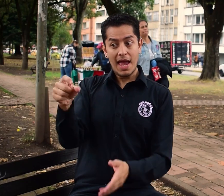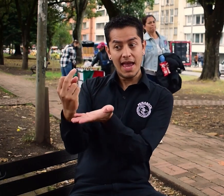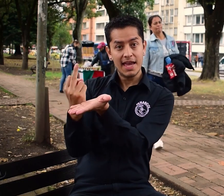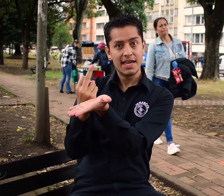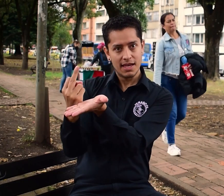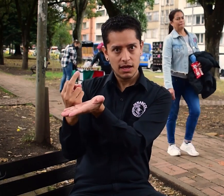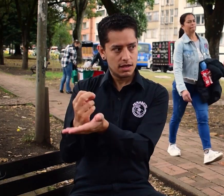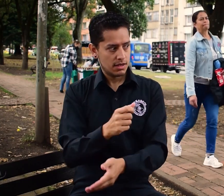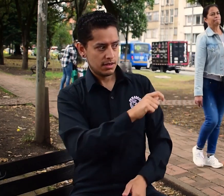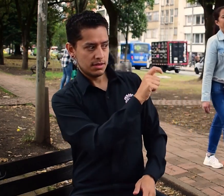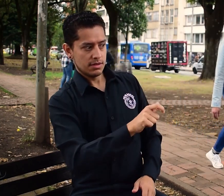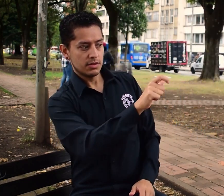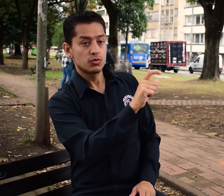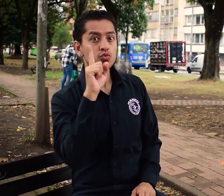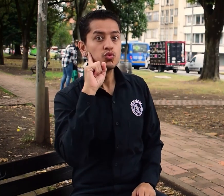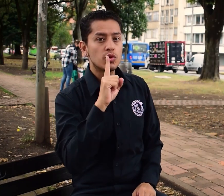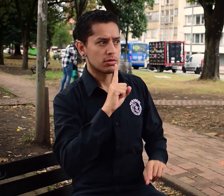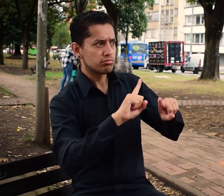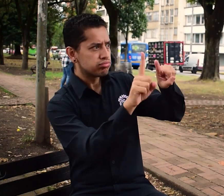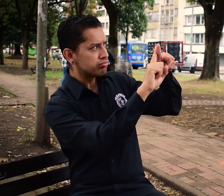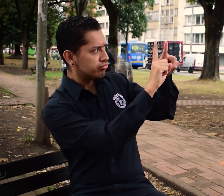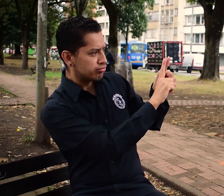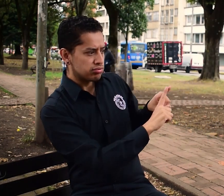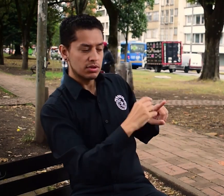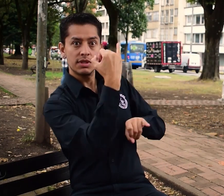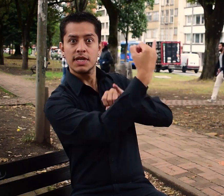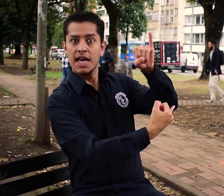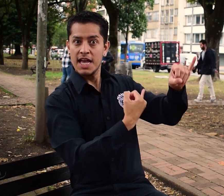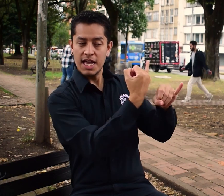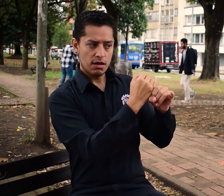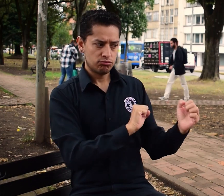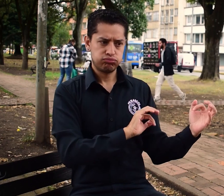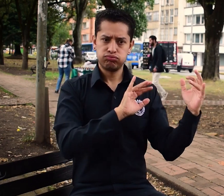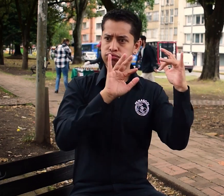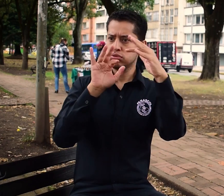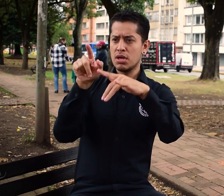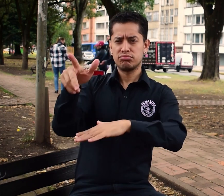del Sur? ¿En dónde se reunieron personas sordas de diferentes países del mundo?